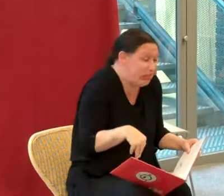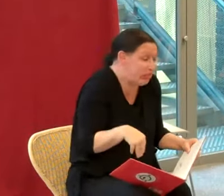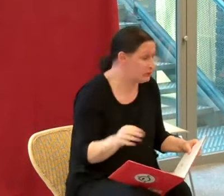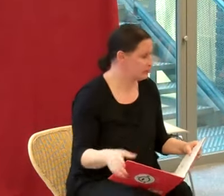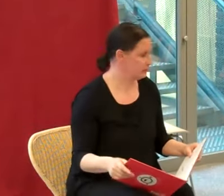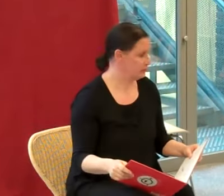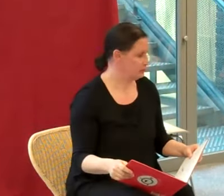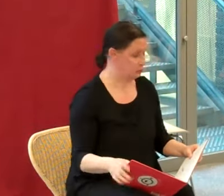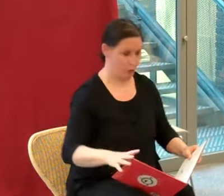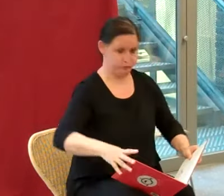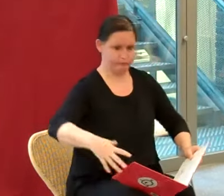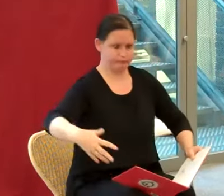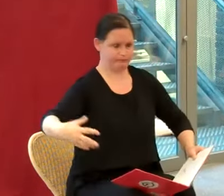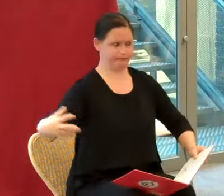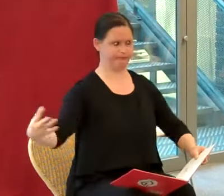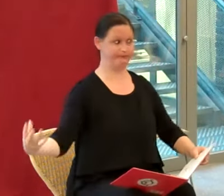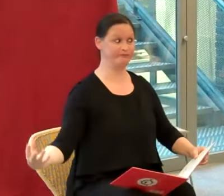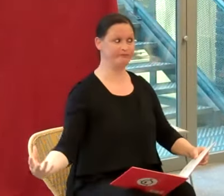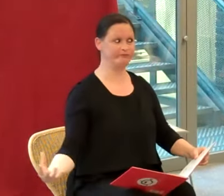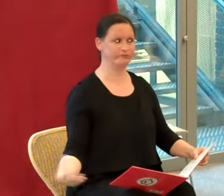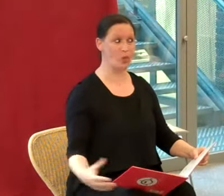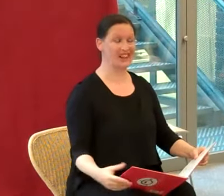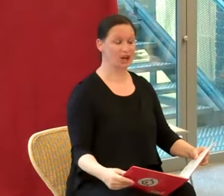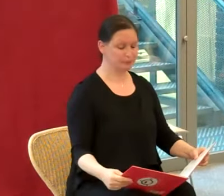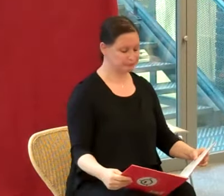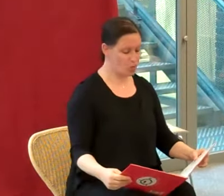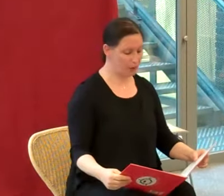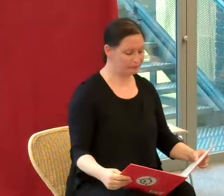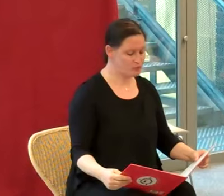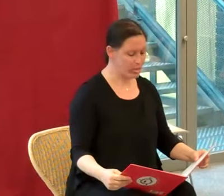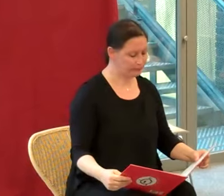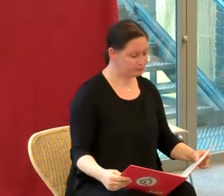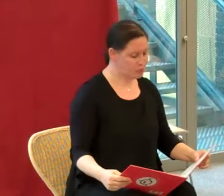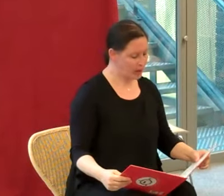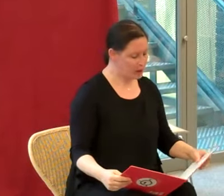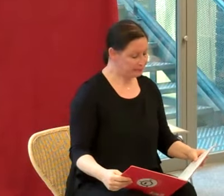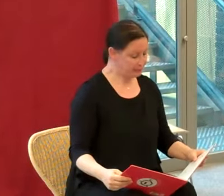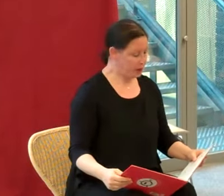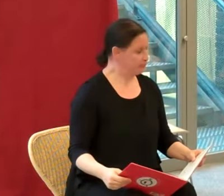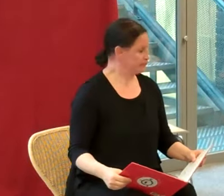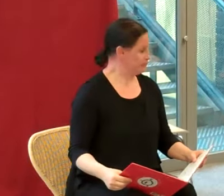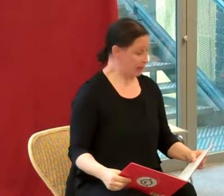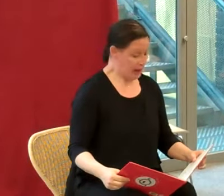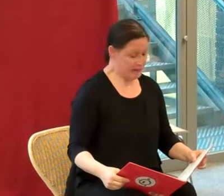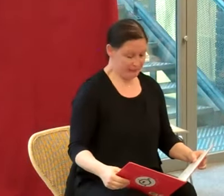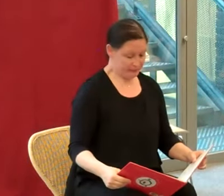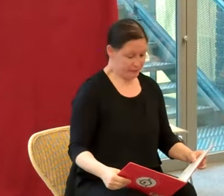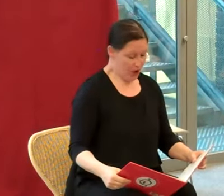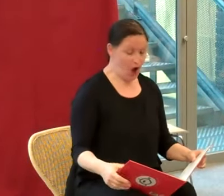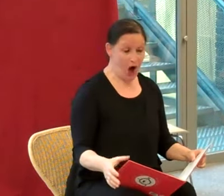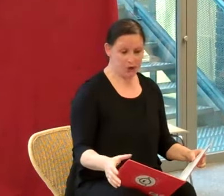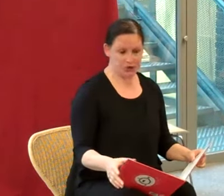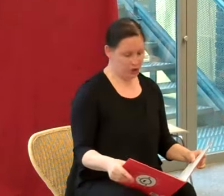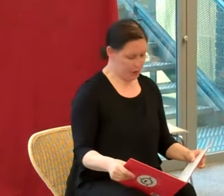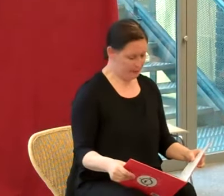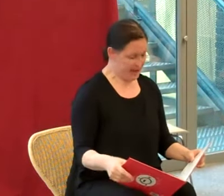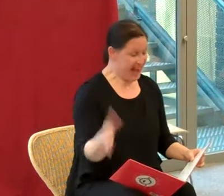» « Mais grand Dieu !